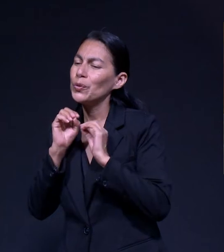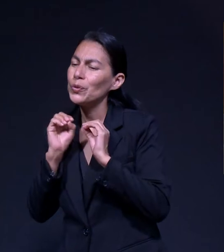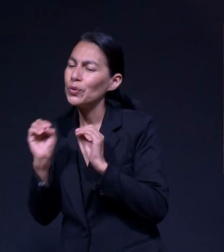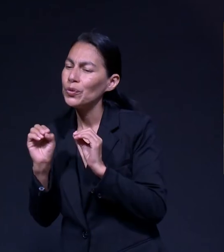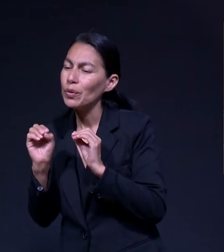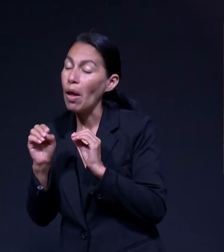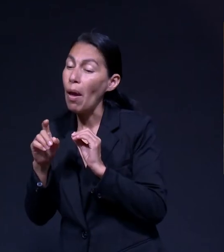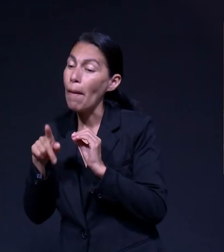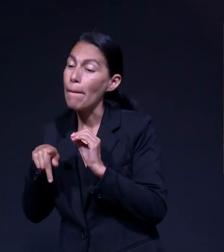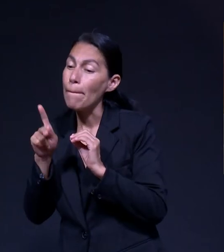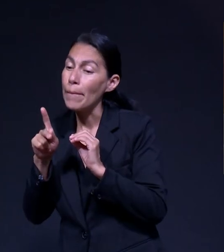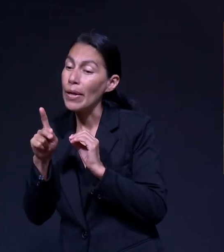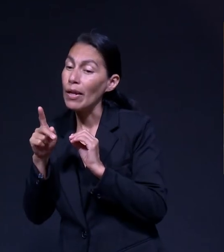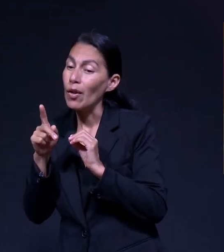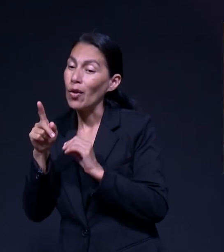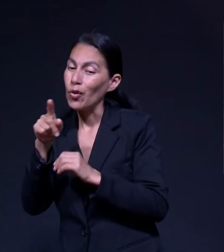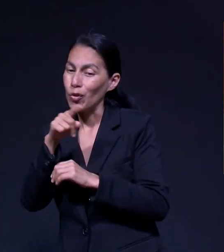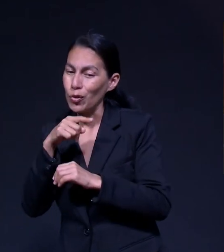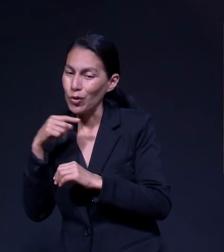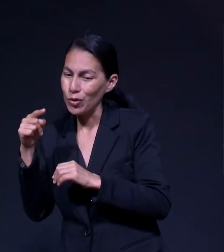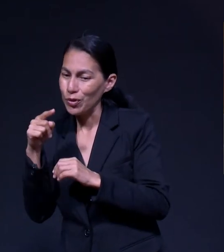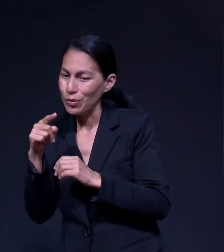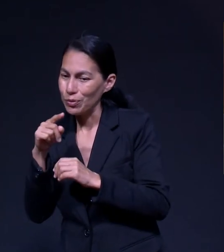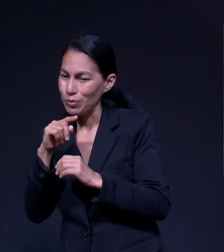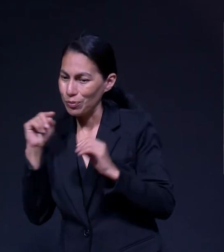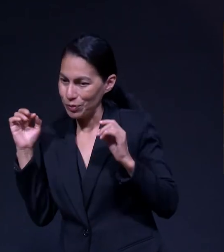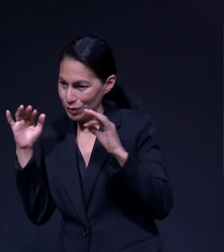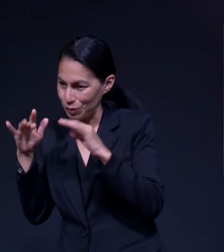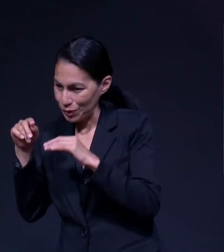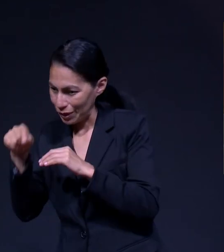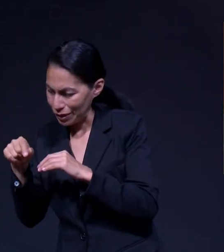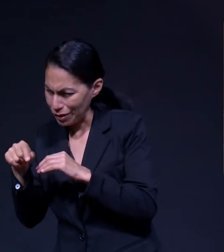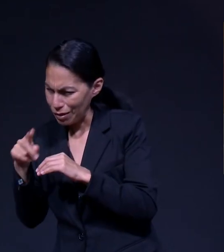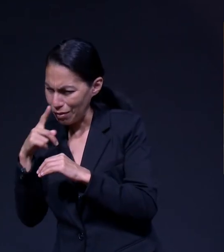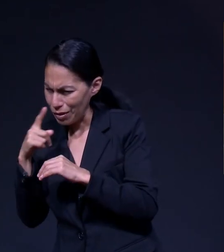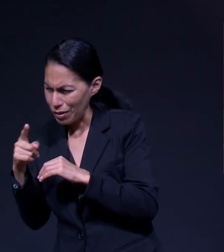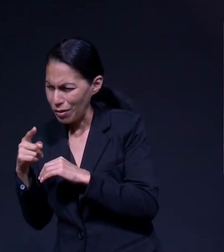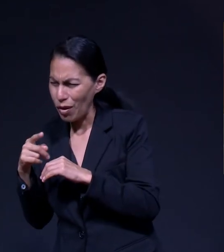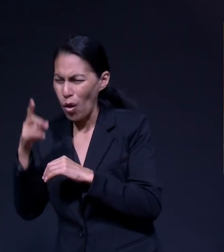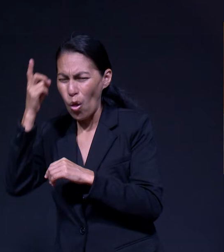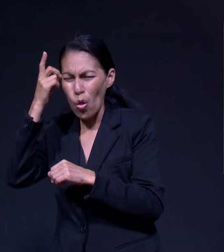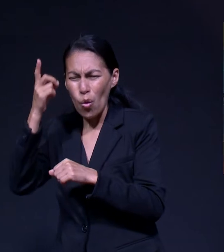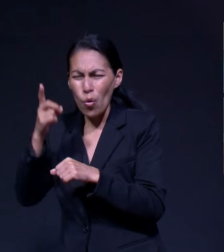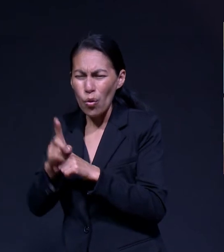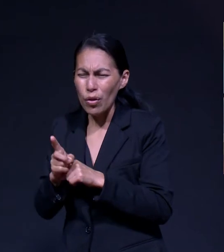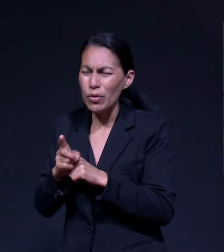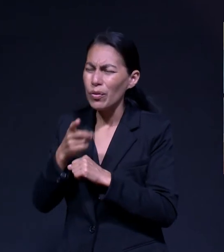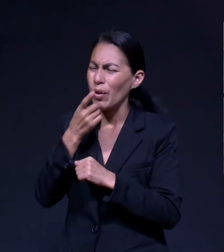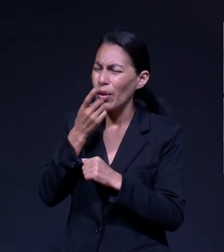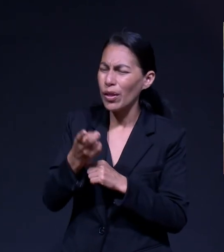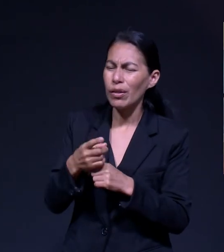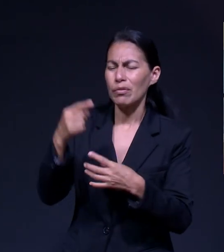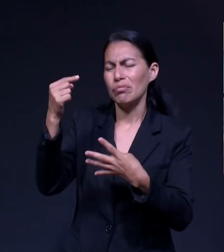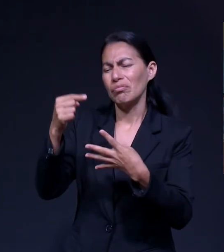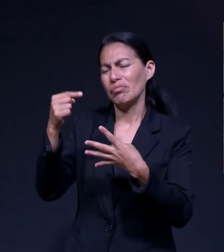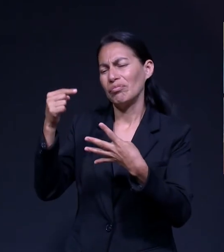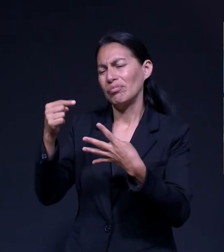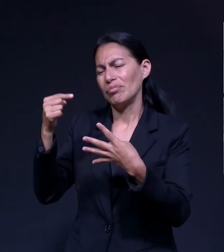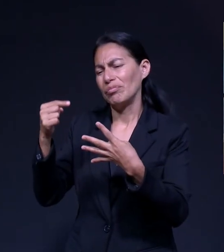resulta que este lugar Cuando lo vinimos a ver El dueño De los apartamentos Nos comenzó a describir ¿No? Cómo había